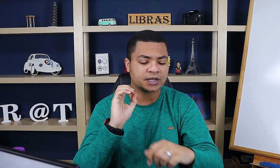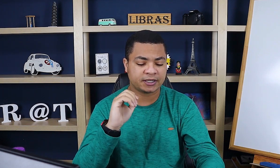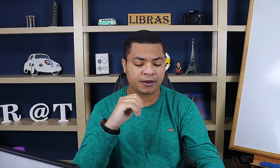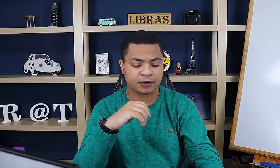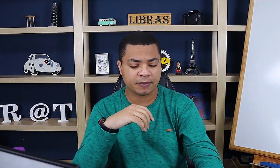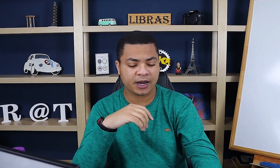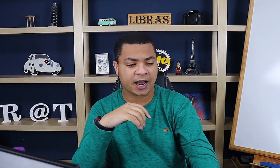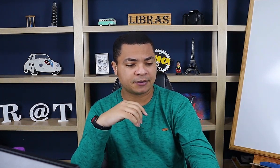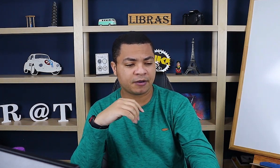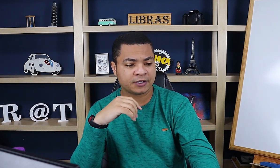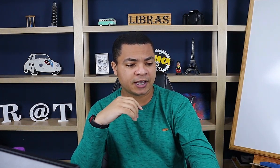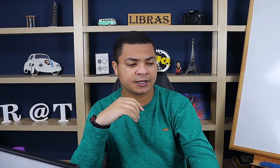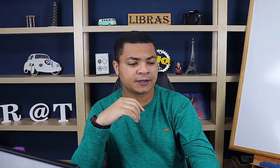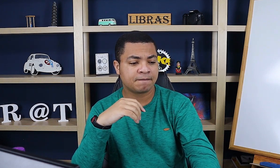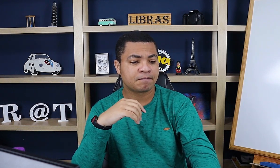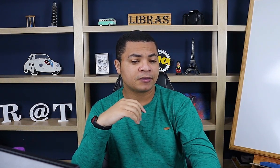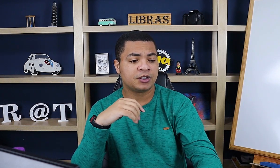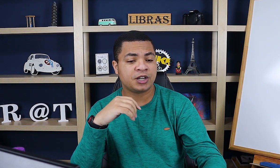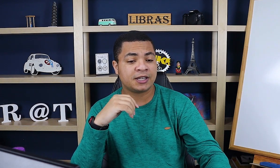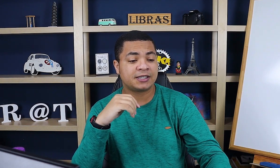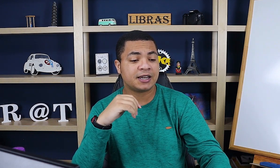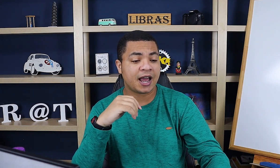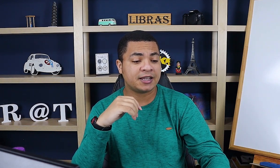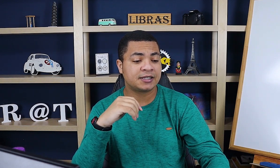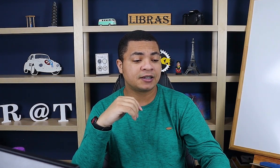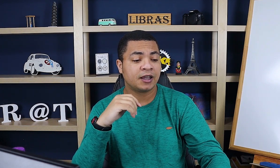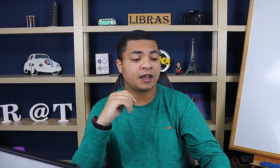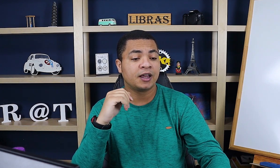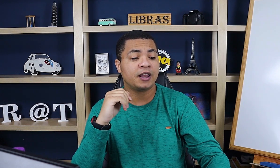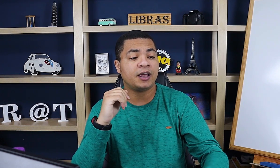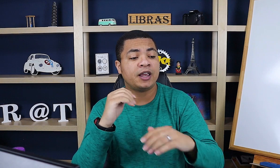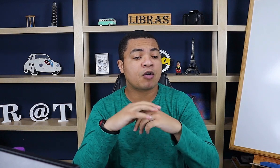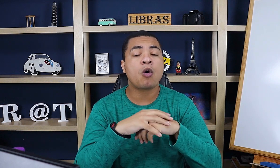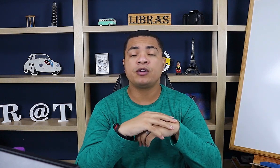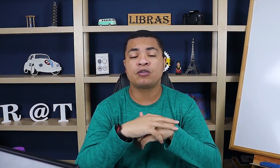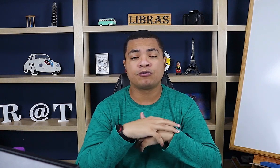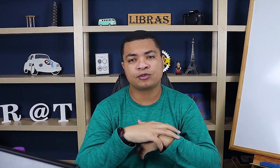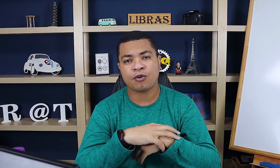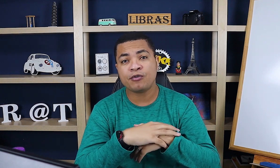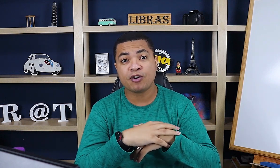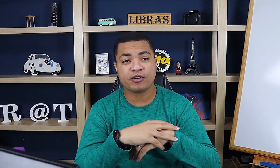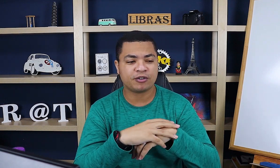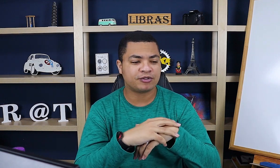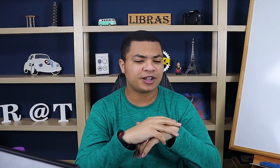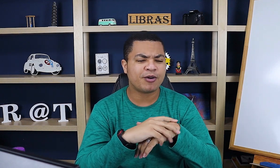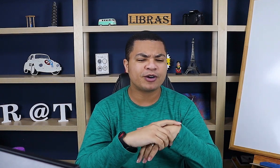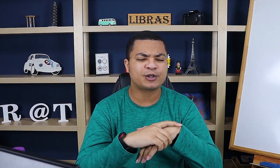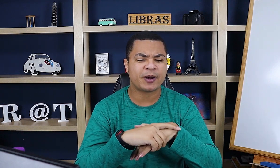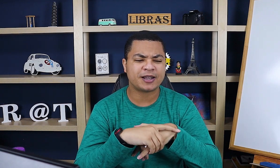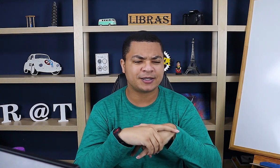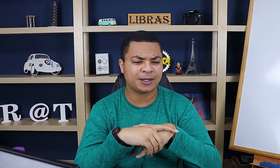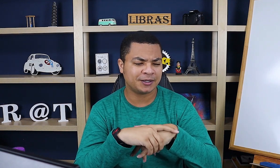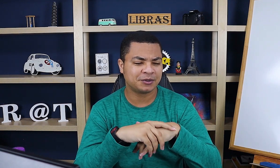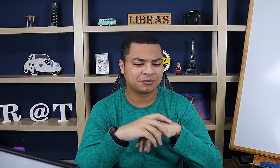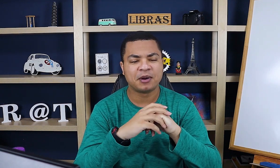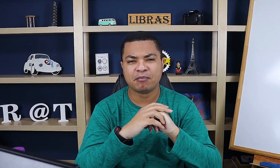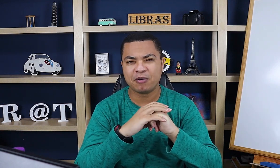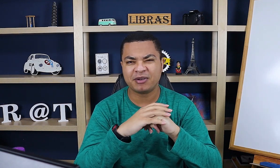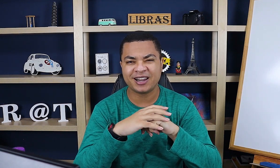exemplos bem legais pra vocês de sinais icônicos ou iônicos, né? Iônicos parece bomba, né?